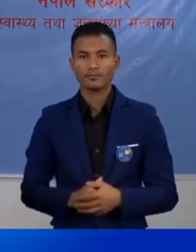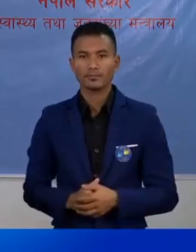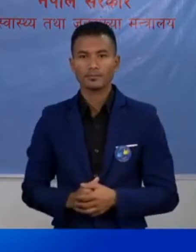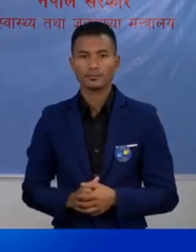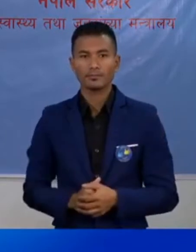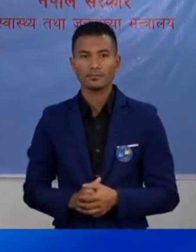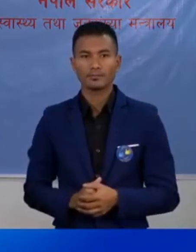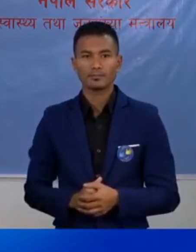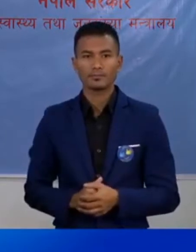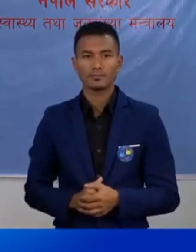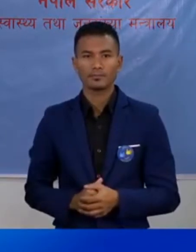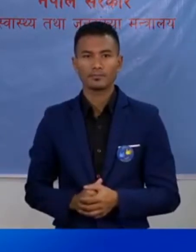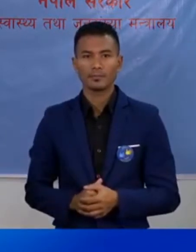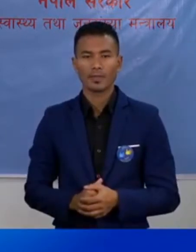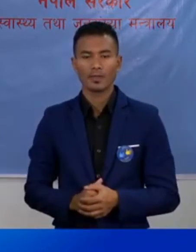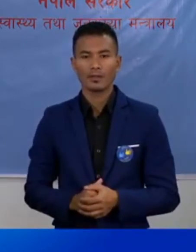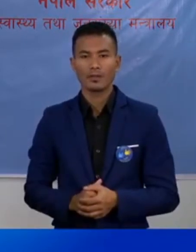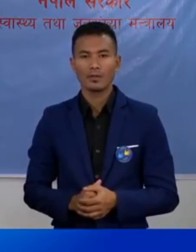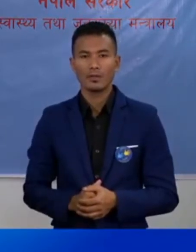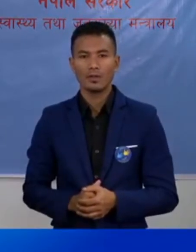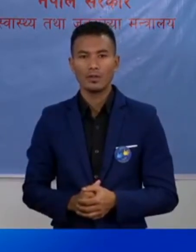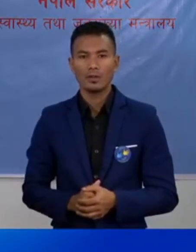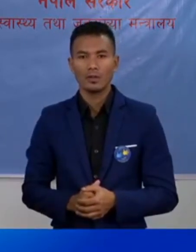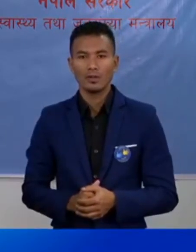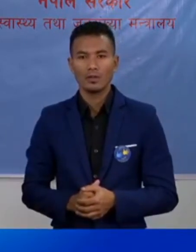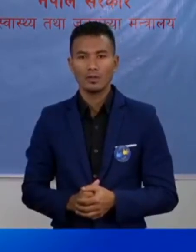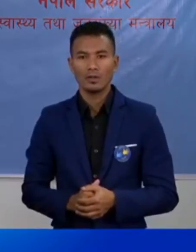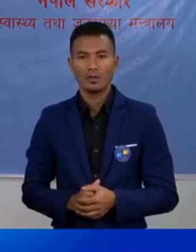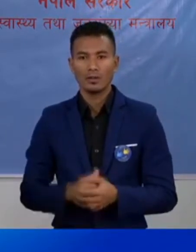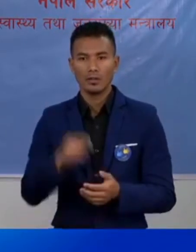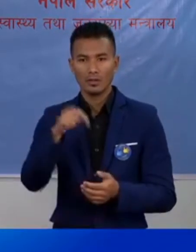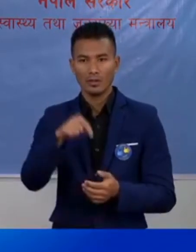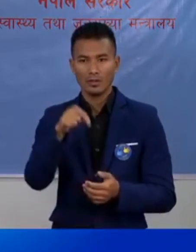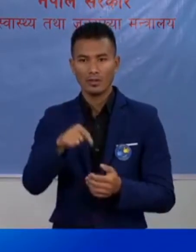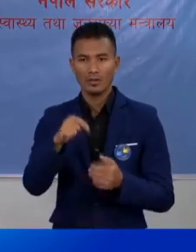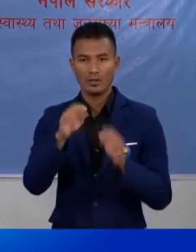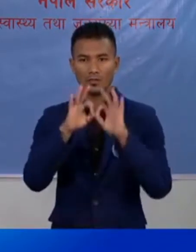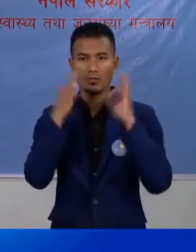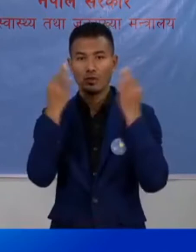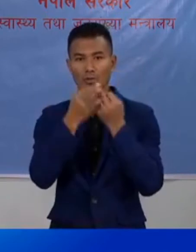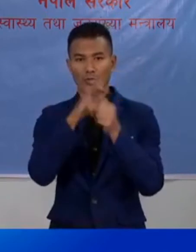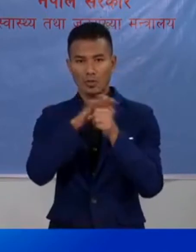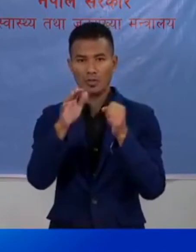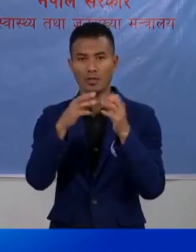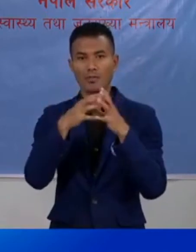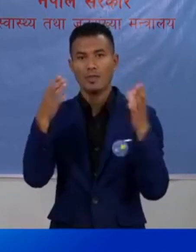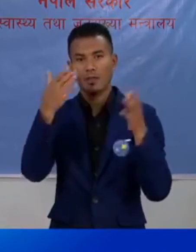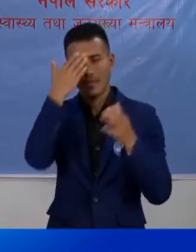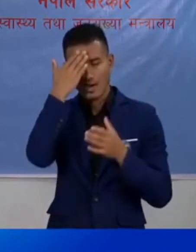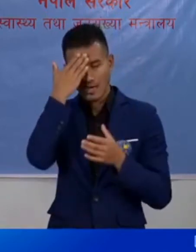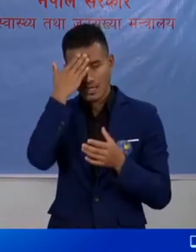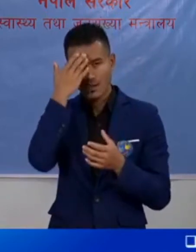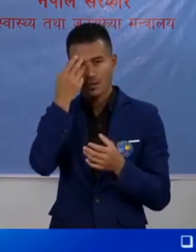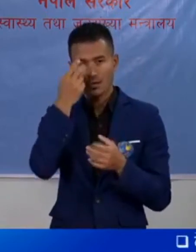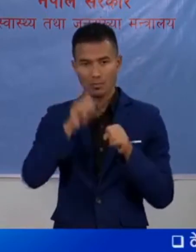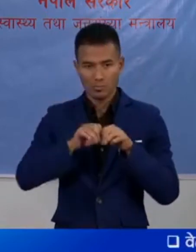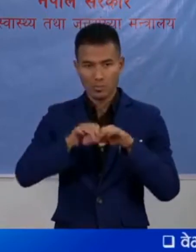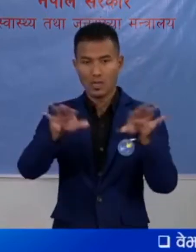दन्यवाद नक्साप अल विश्वयापी महामारी को रूप मा फाहिलियेको